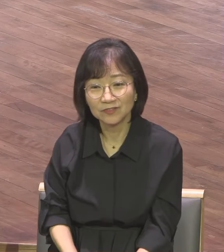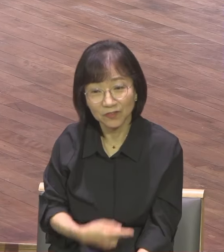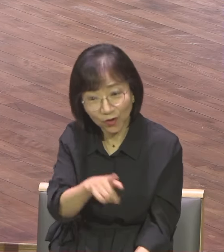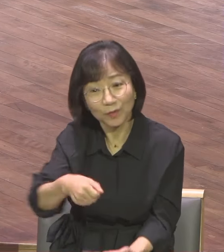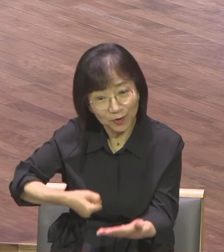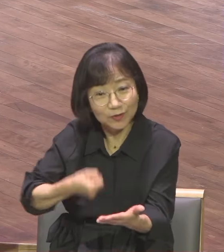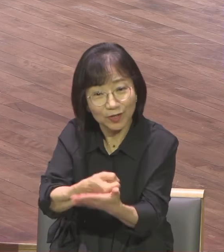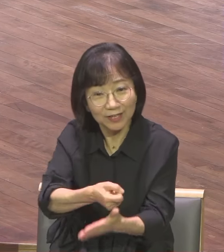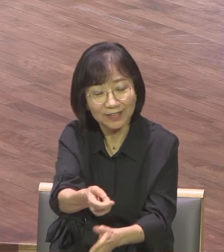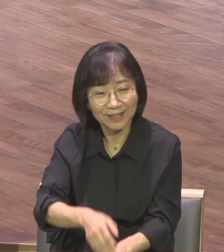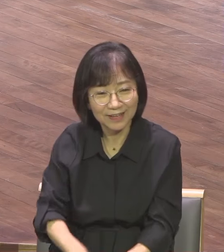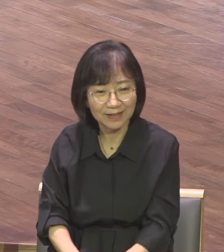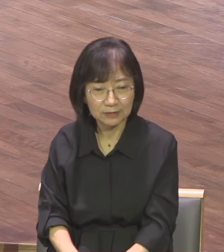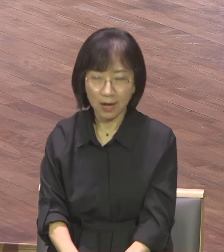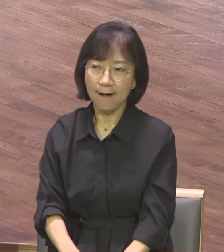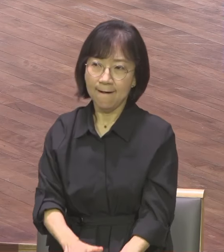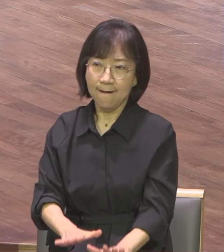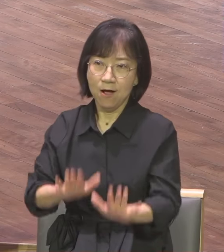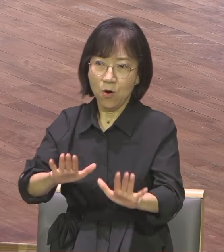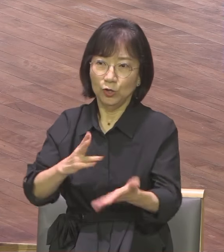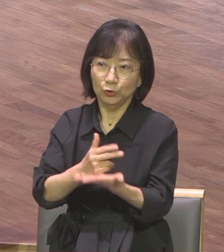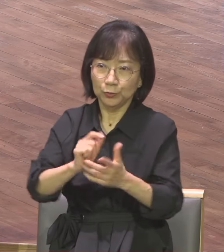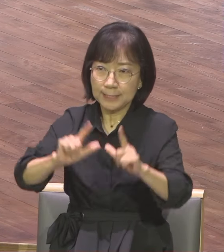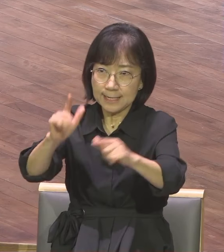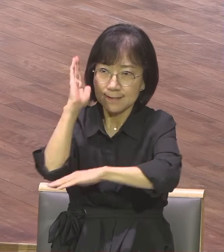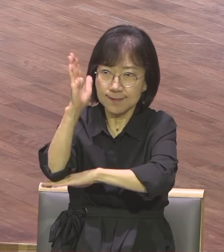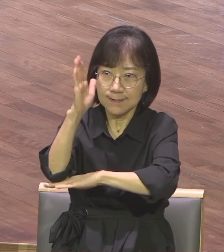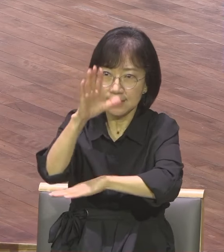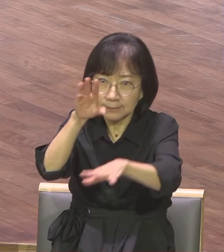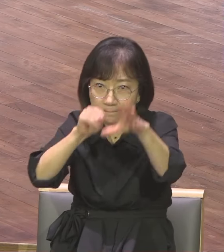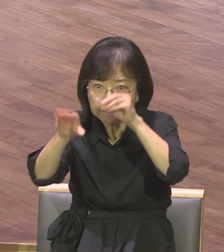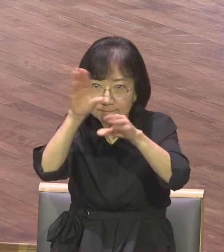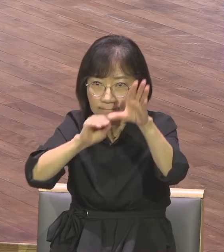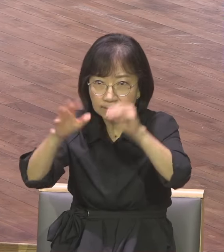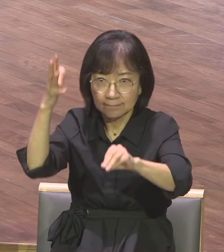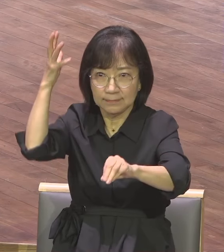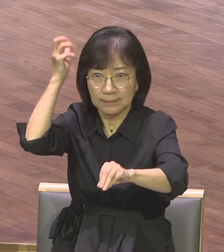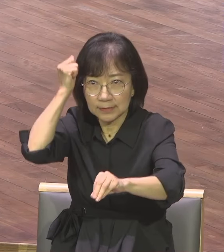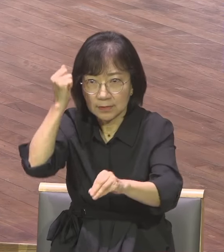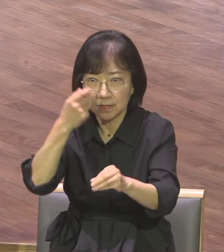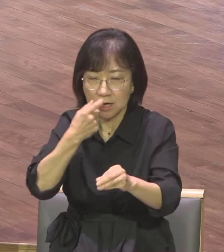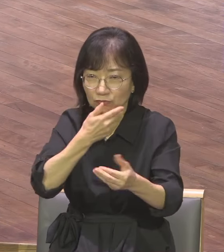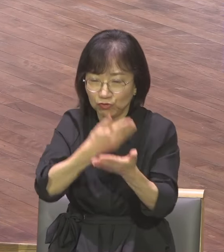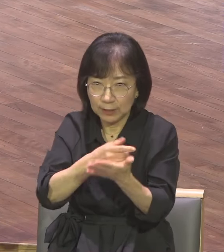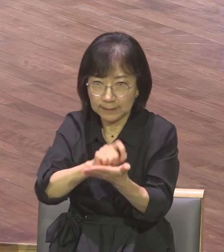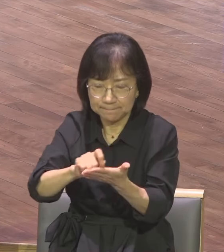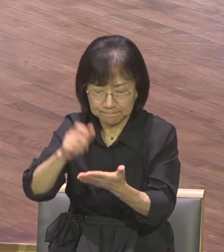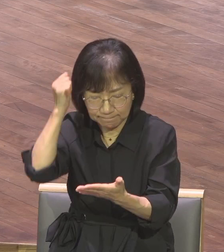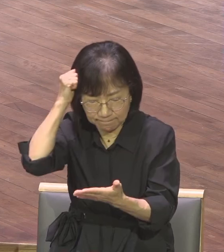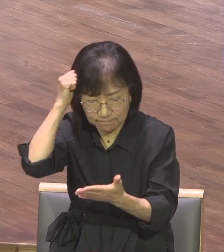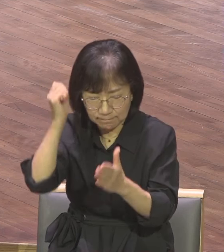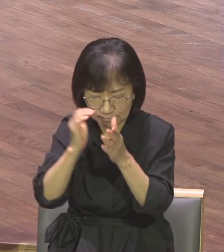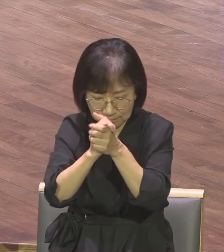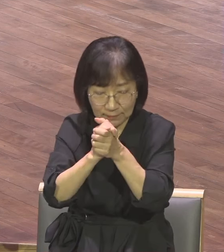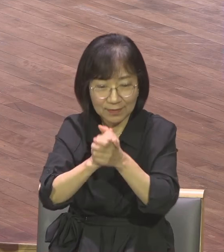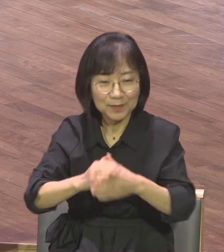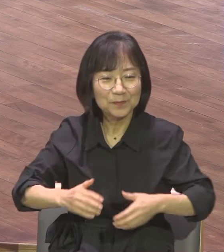말씀을 가지고 집에 가서 다시 읽고 묵상하고 또 본문 중심으로 강의했기 때문에